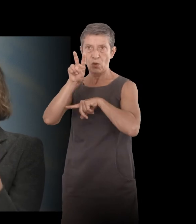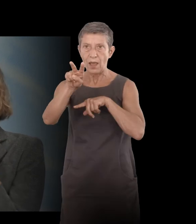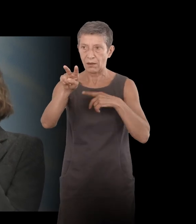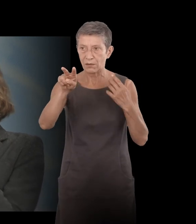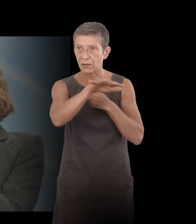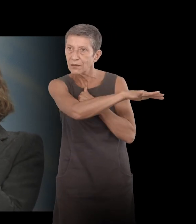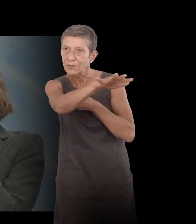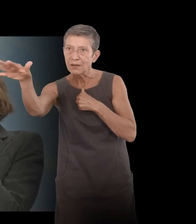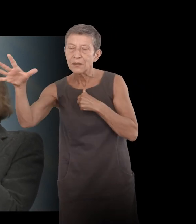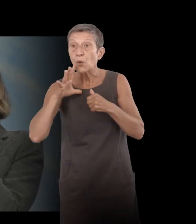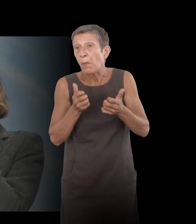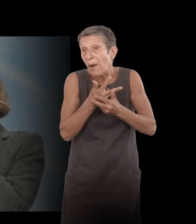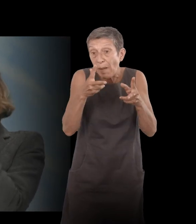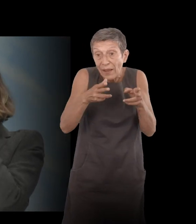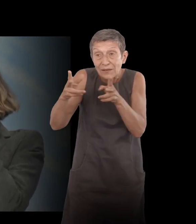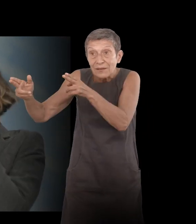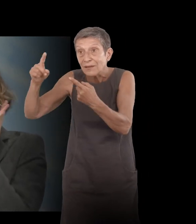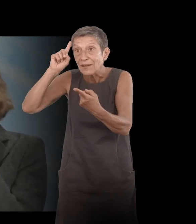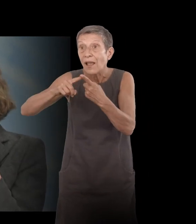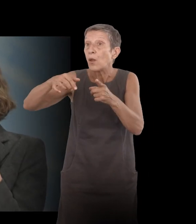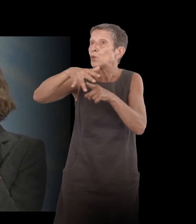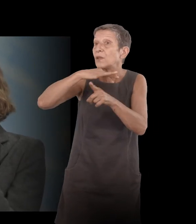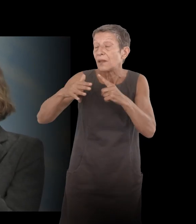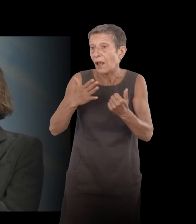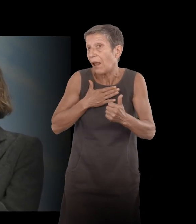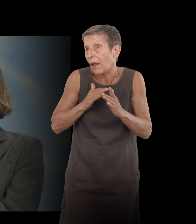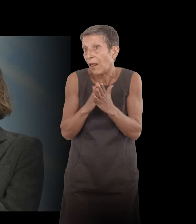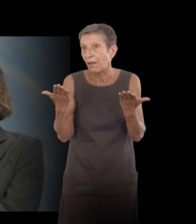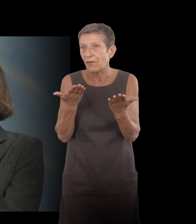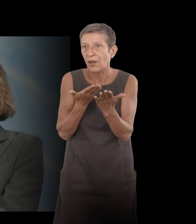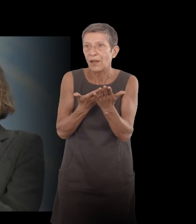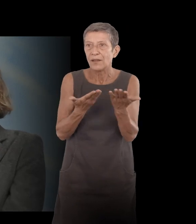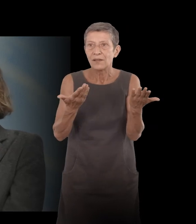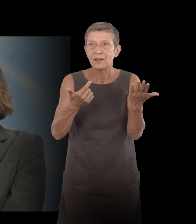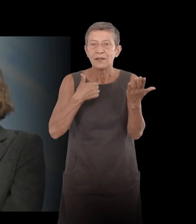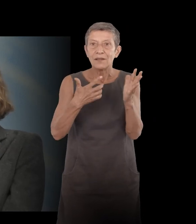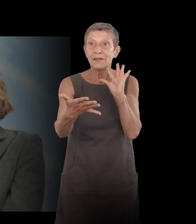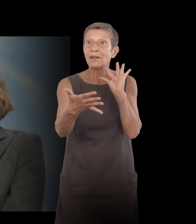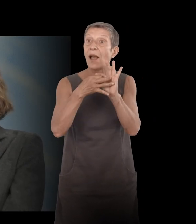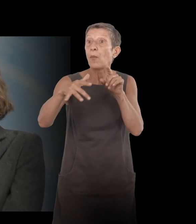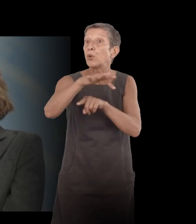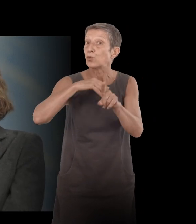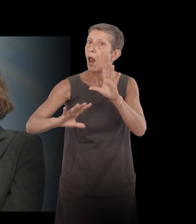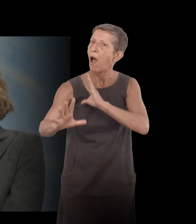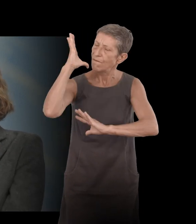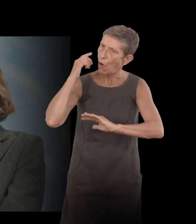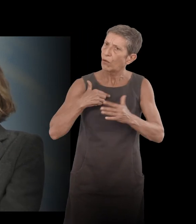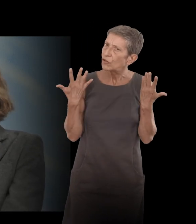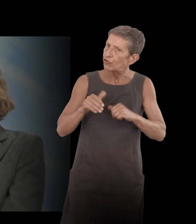la société sur en fait des rapports mon rapport social au monde il était déjà comme ça il a été un peu